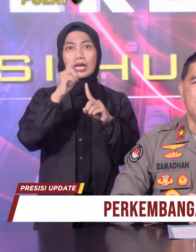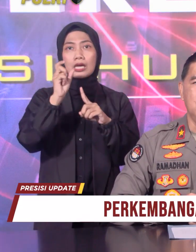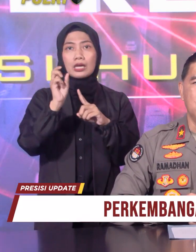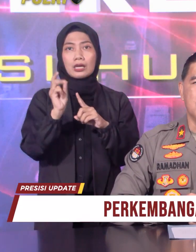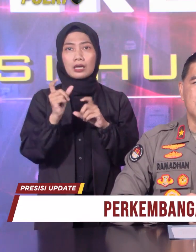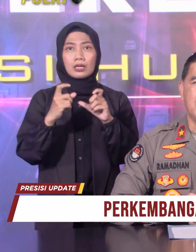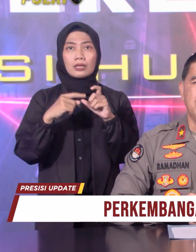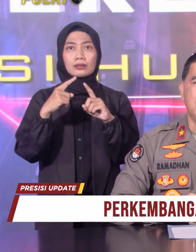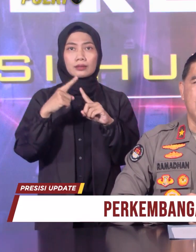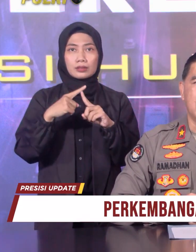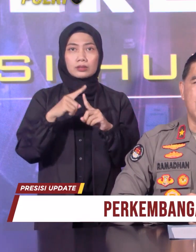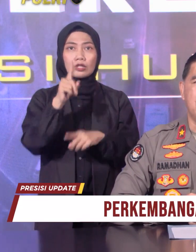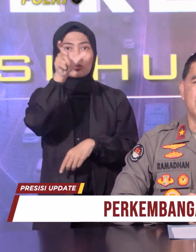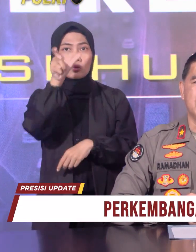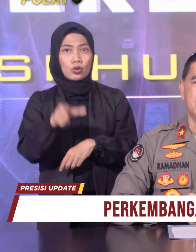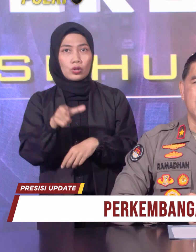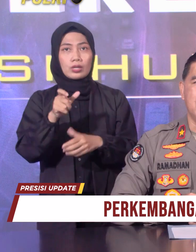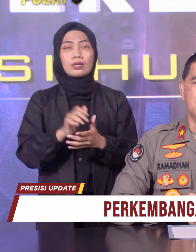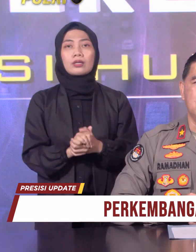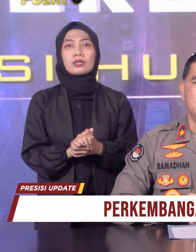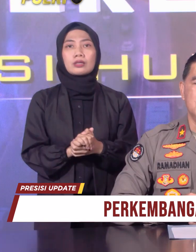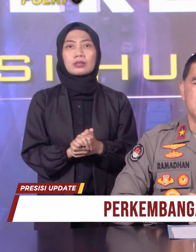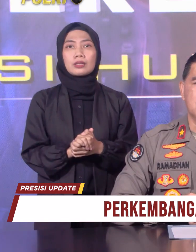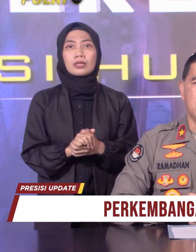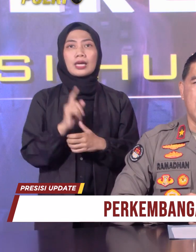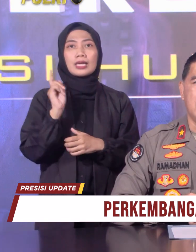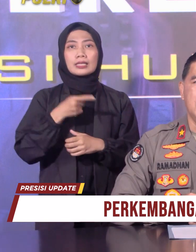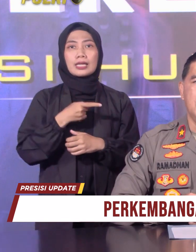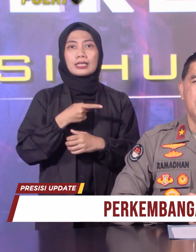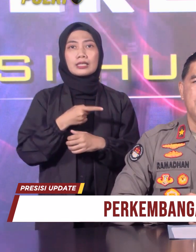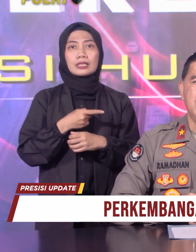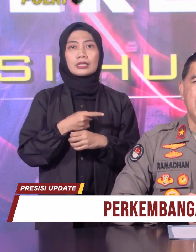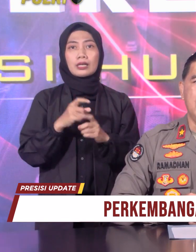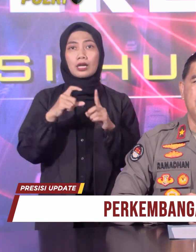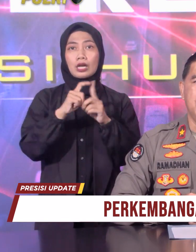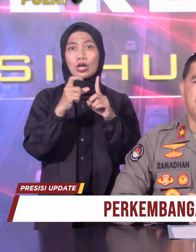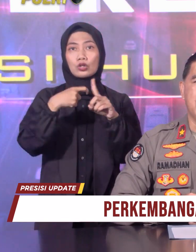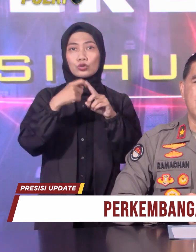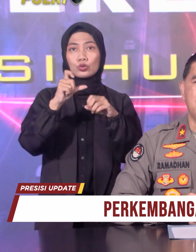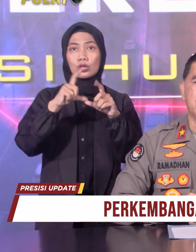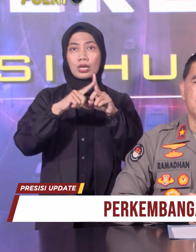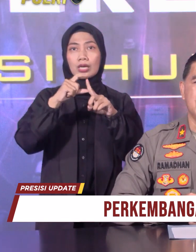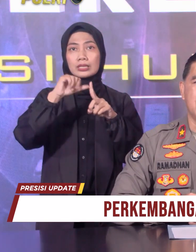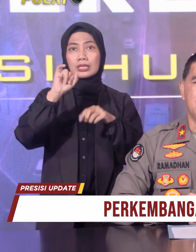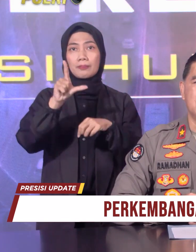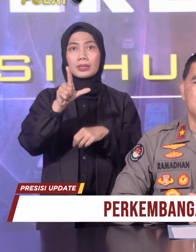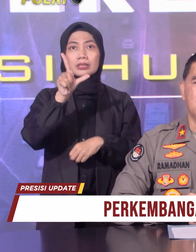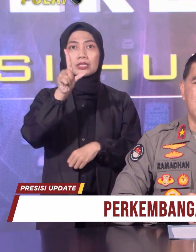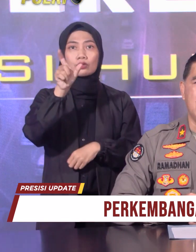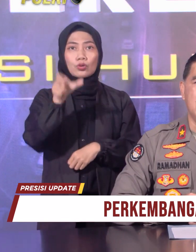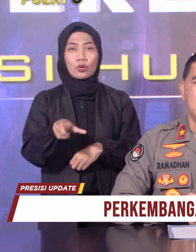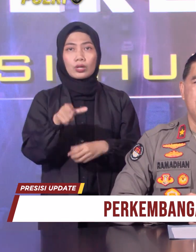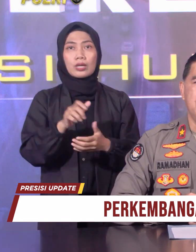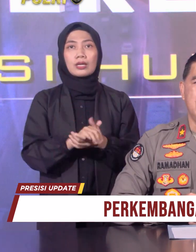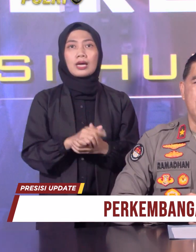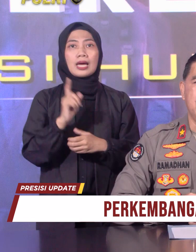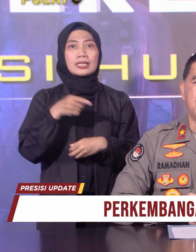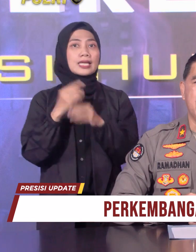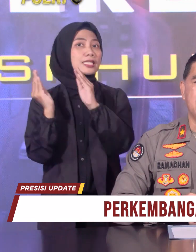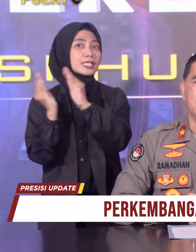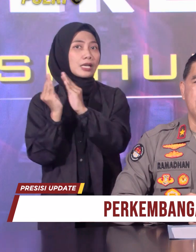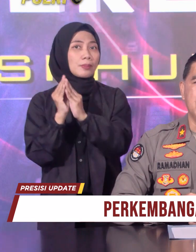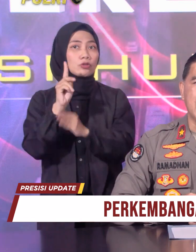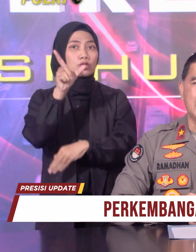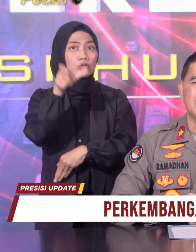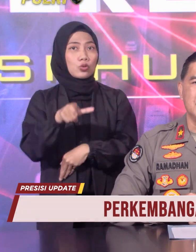pihak Duk Capil Kabupaten Indramayu 1 orang, pihak BPN Kabupaten Indramayu 1 orang, pihak